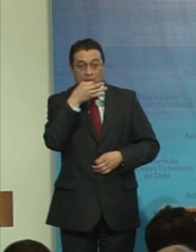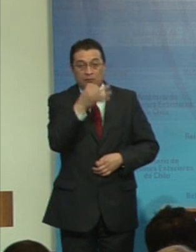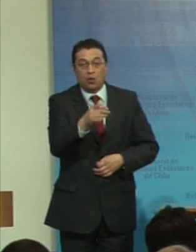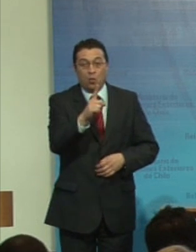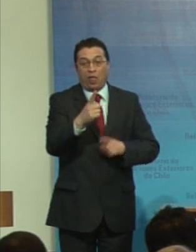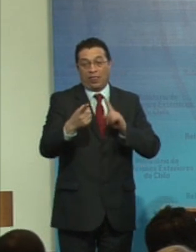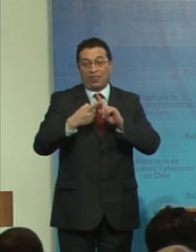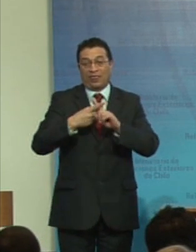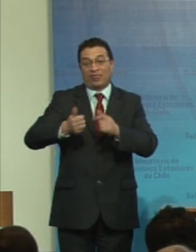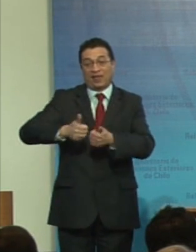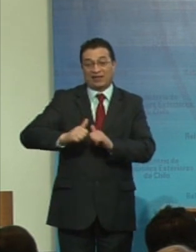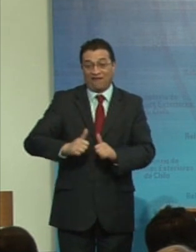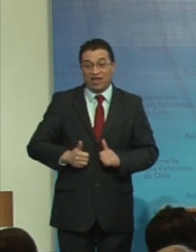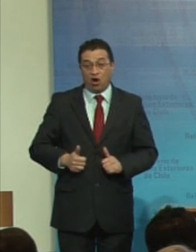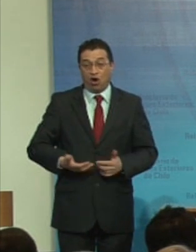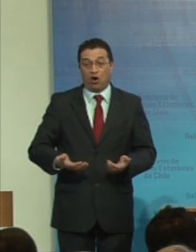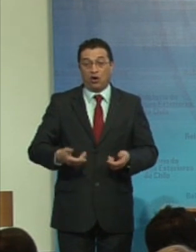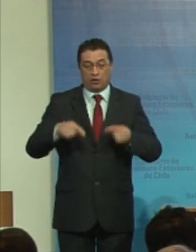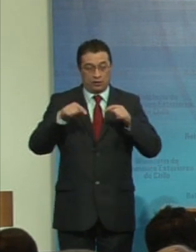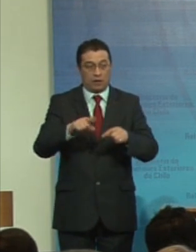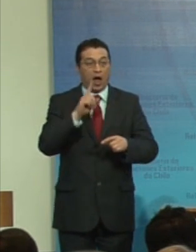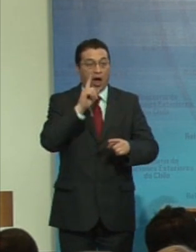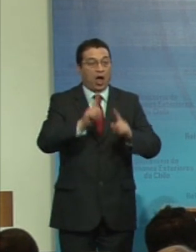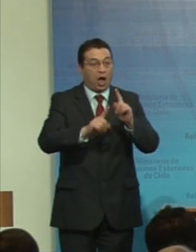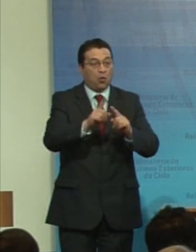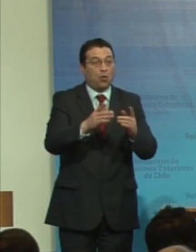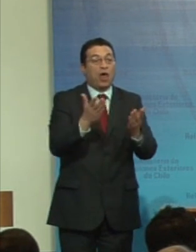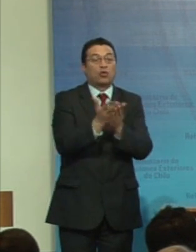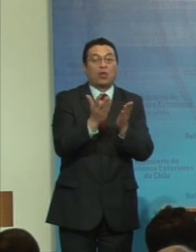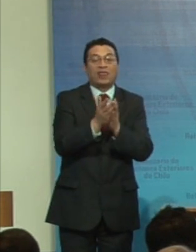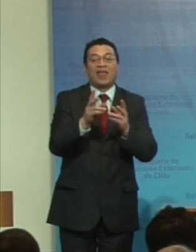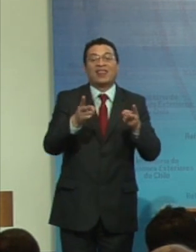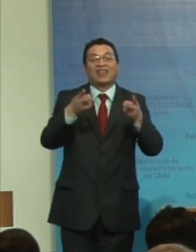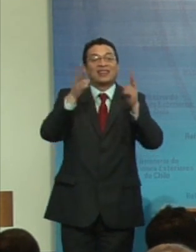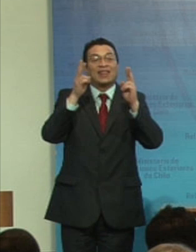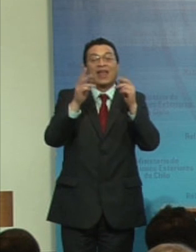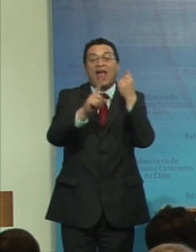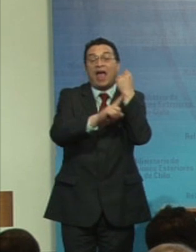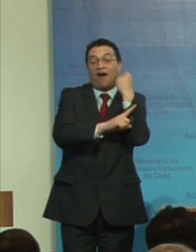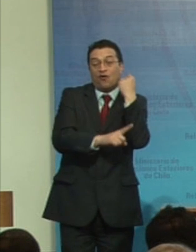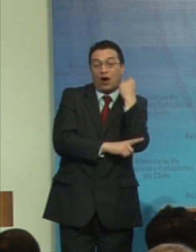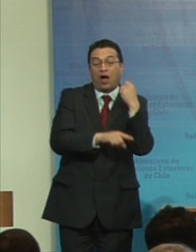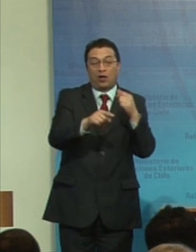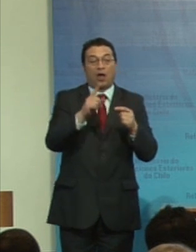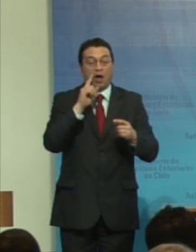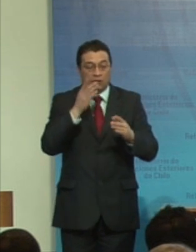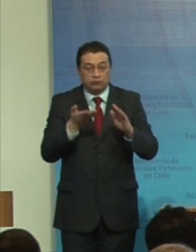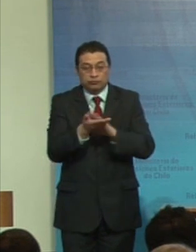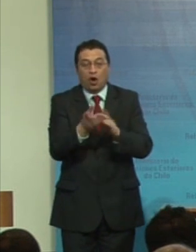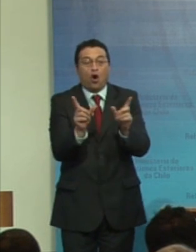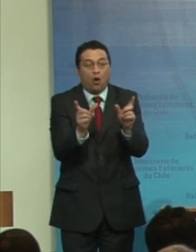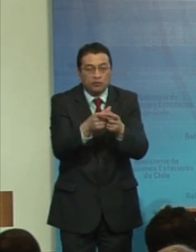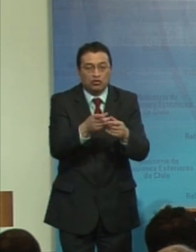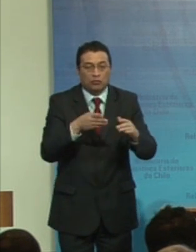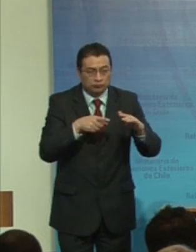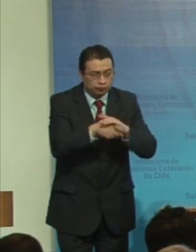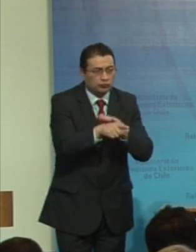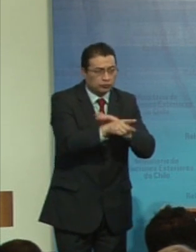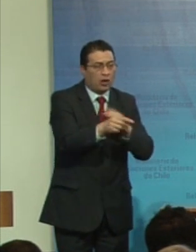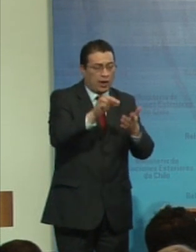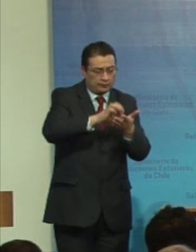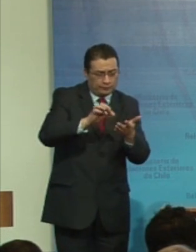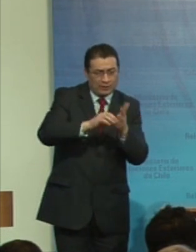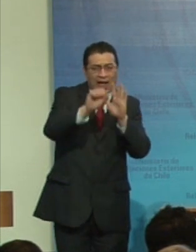un desafío. Sé que hay aquí algunos estudiantes de derecho que han hecho pasantías en el comité que se han involucrado que han